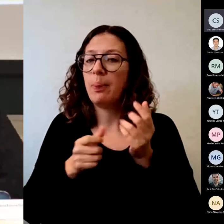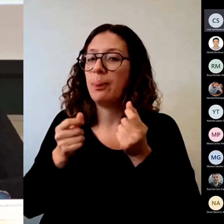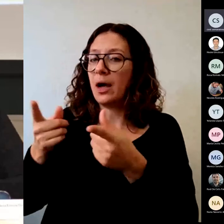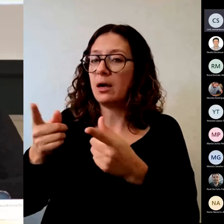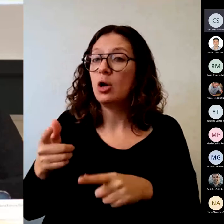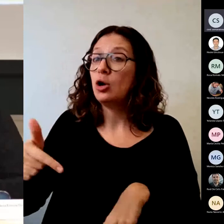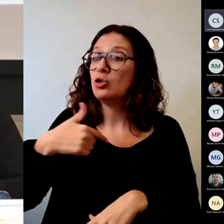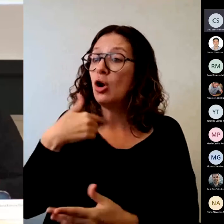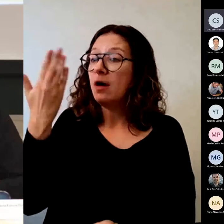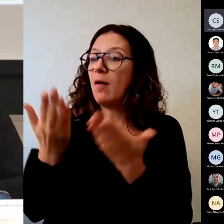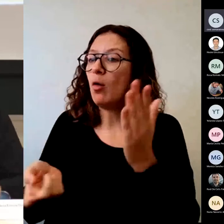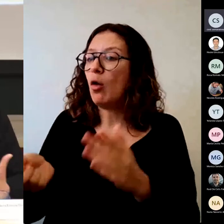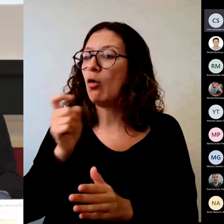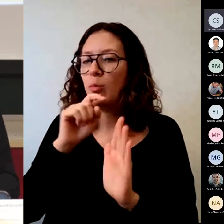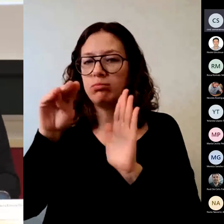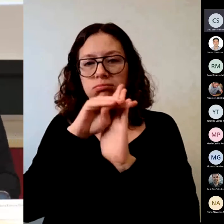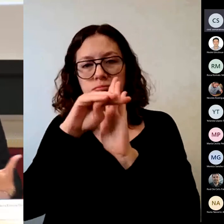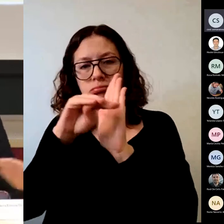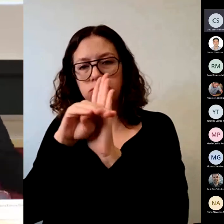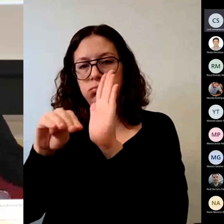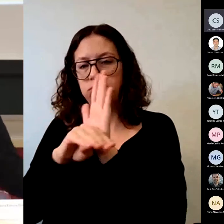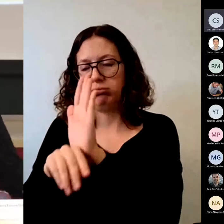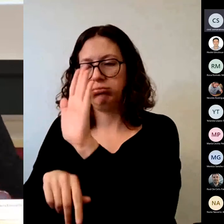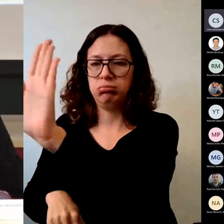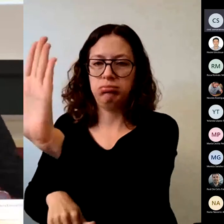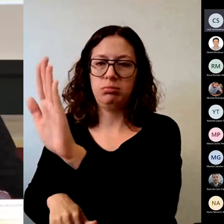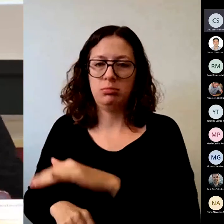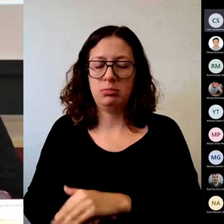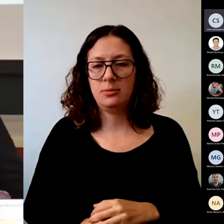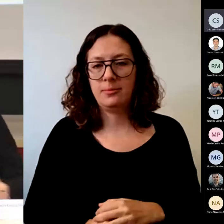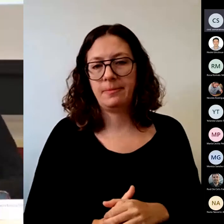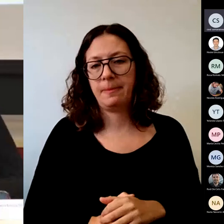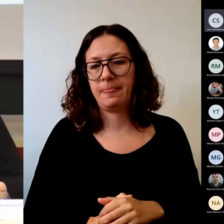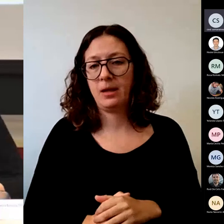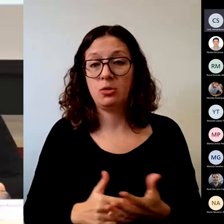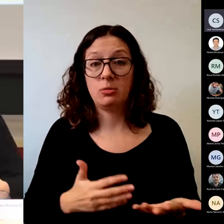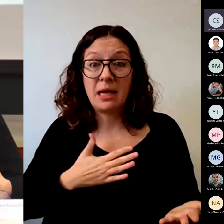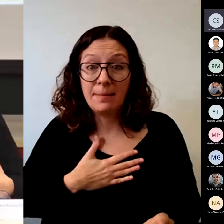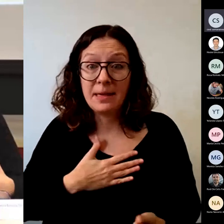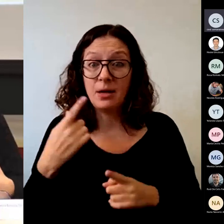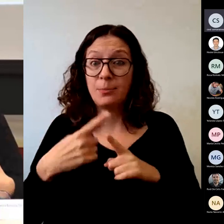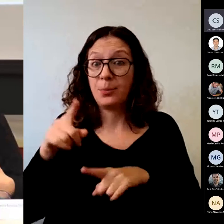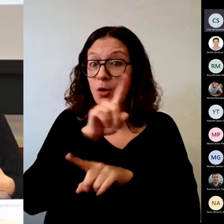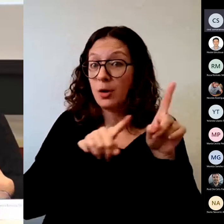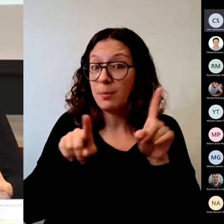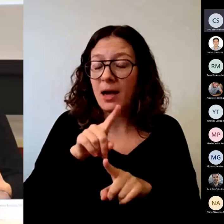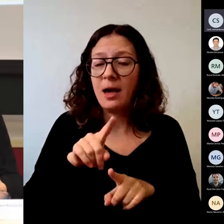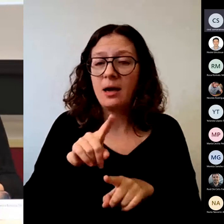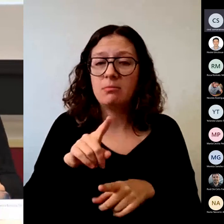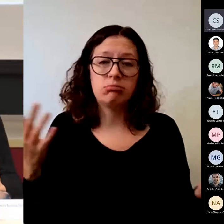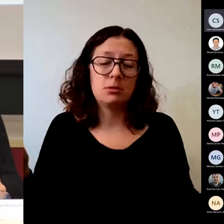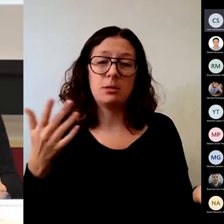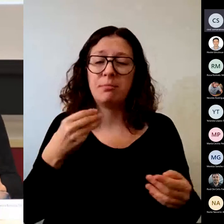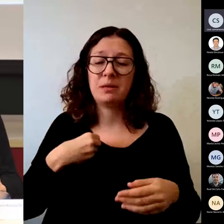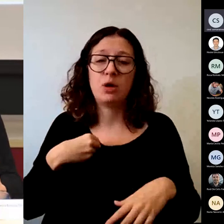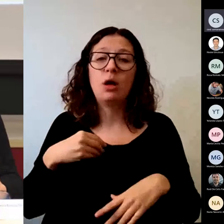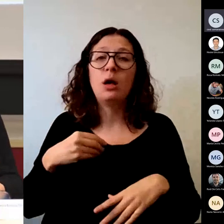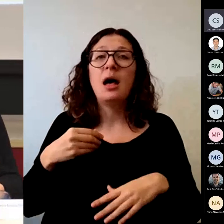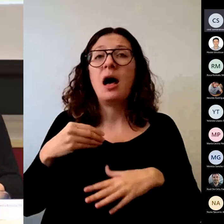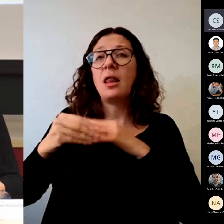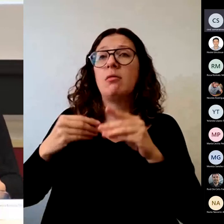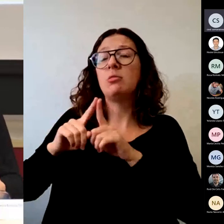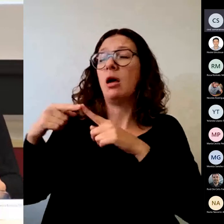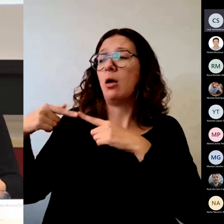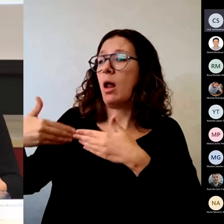entonces ¿cuáles son las mayores deficiencias? la inercia la falta de